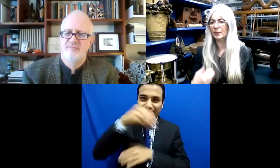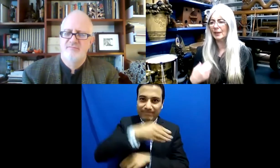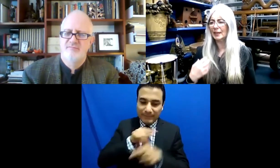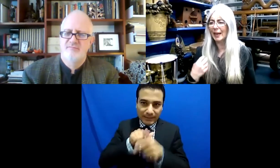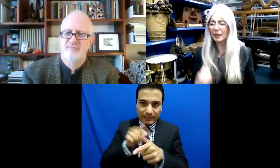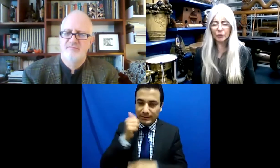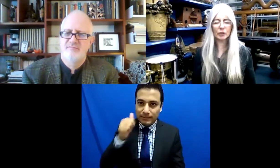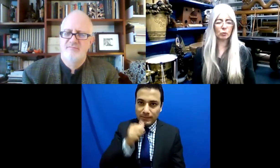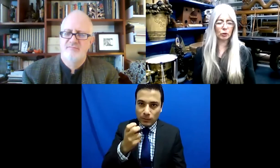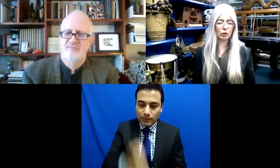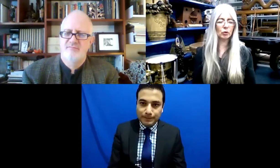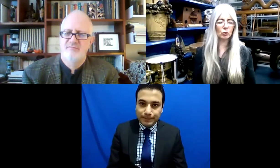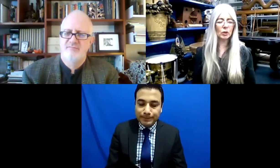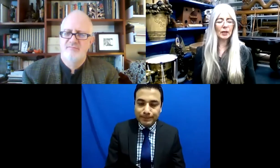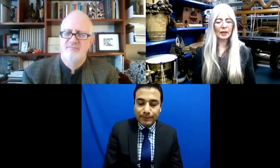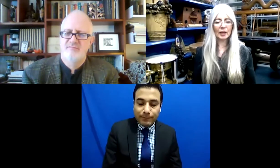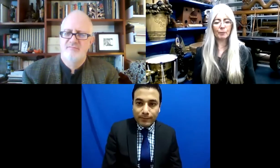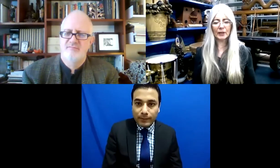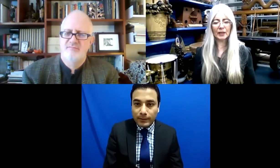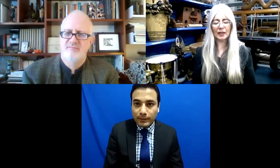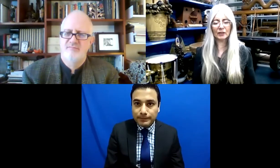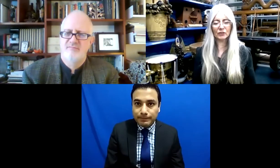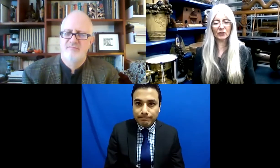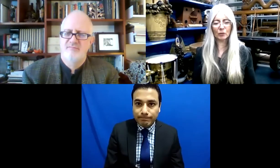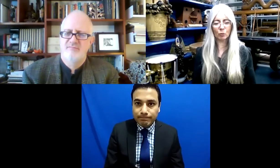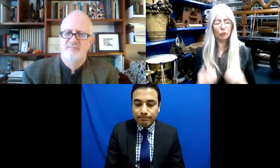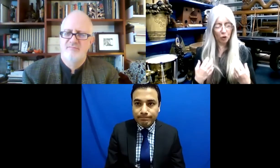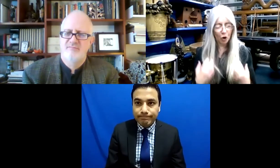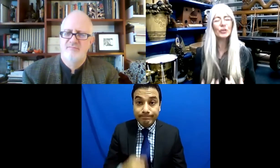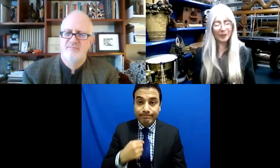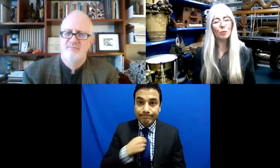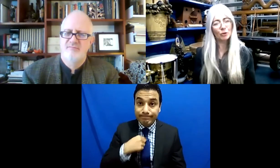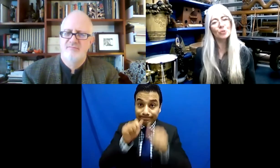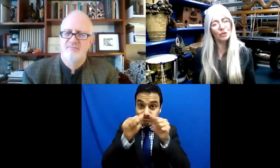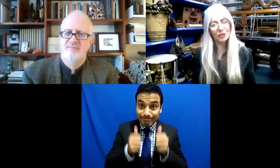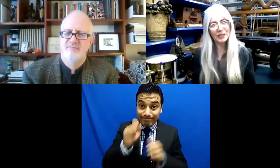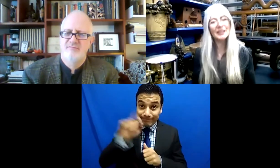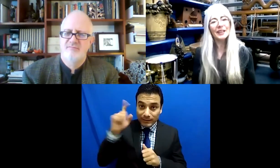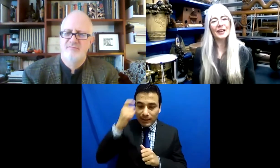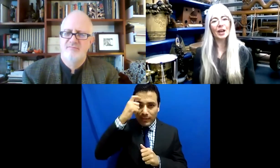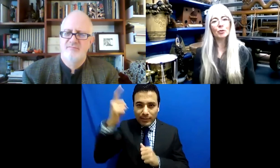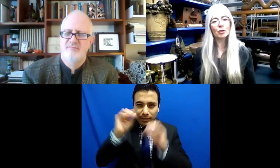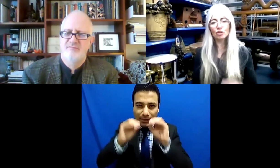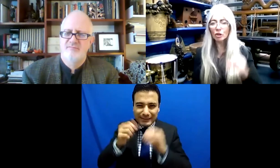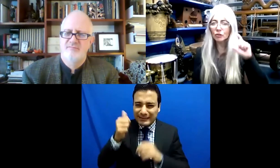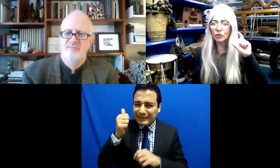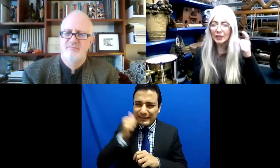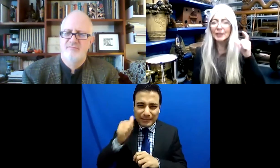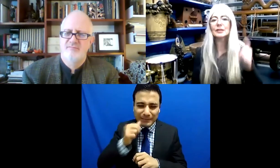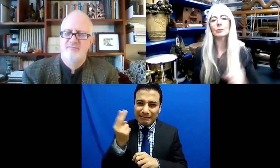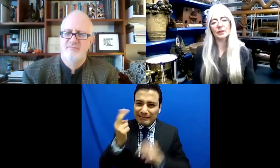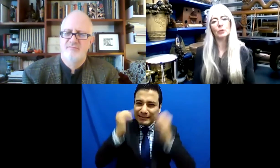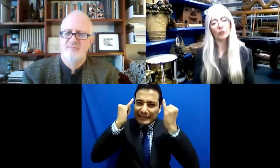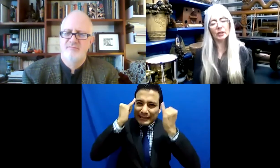el ser un artista creativo o cualquier otra cosa nos da